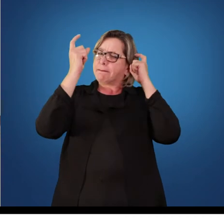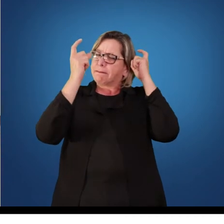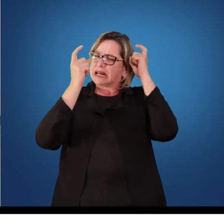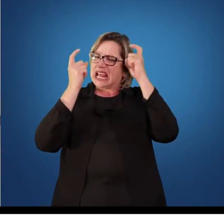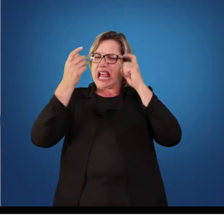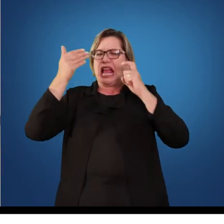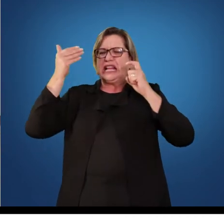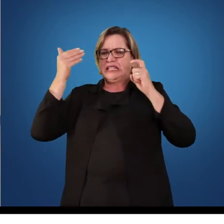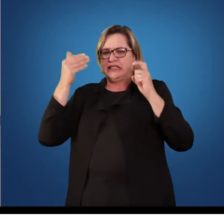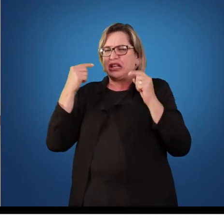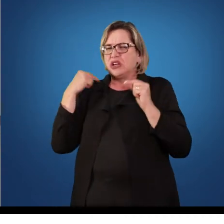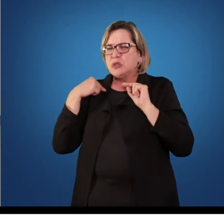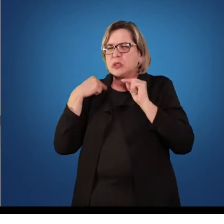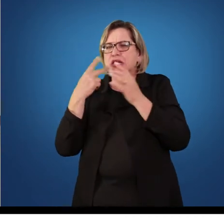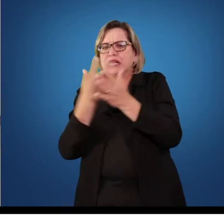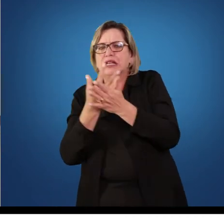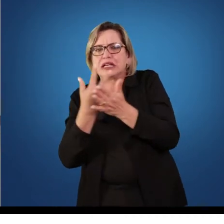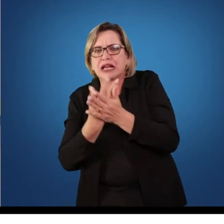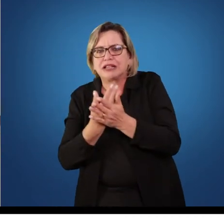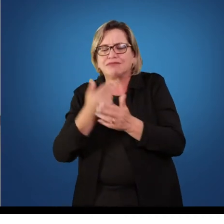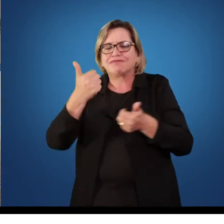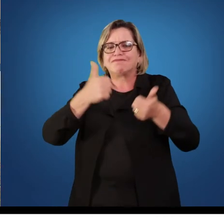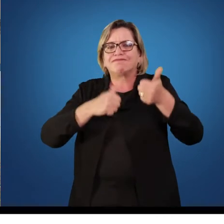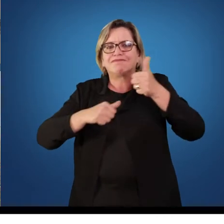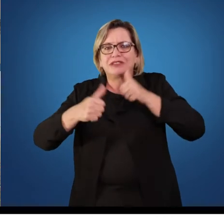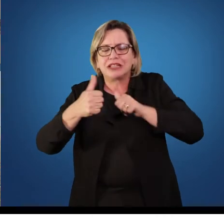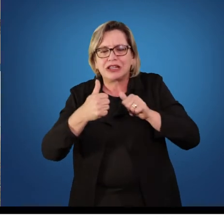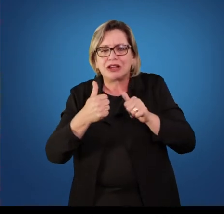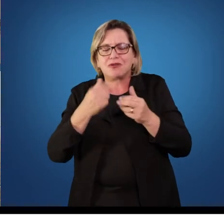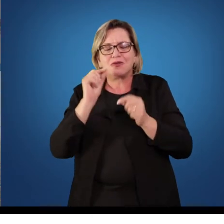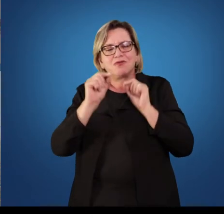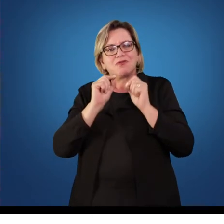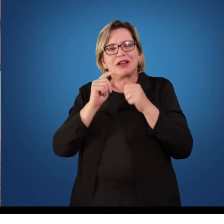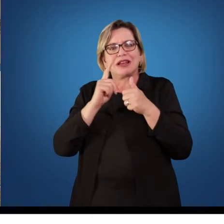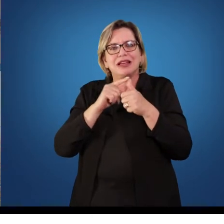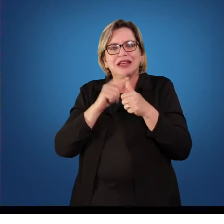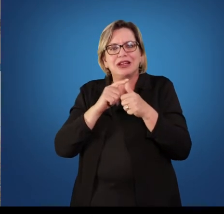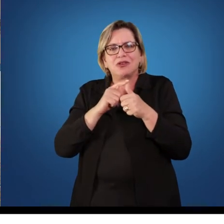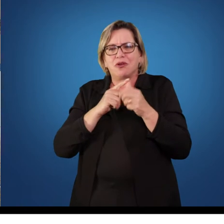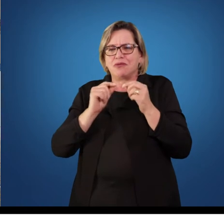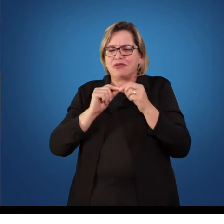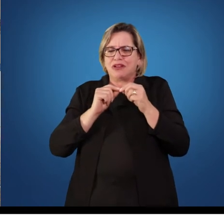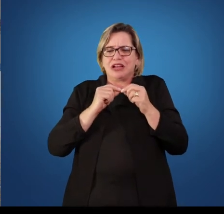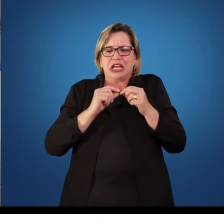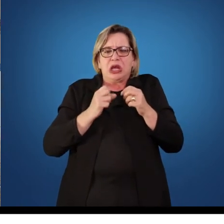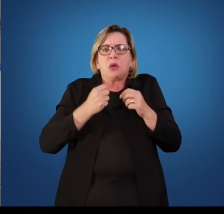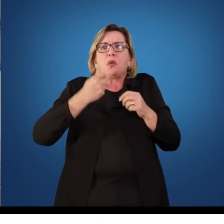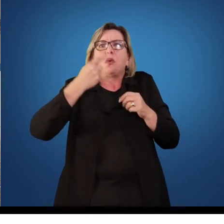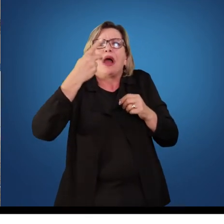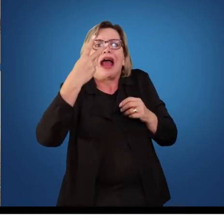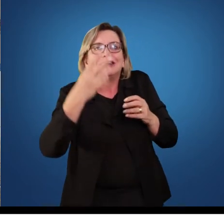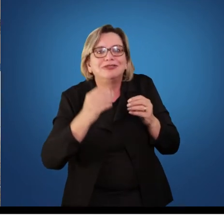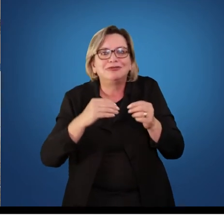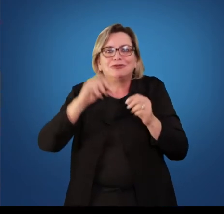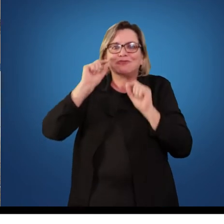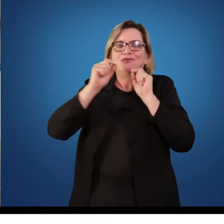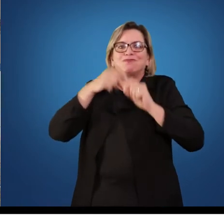equivocados da avaliação, como a medição, o desempenho máximo dos alunos,